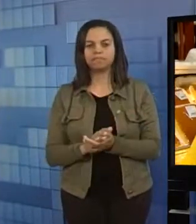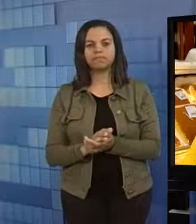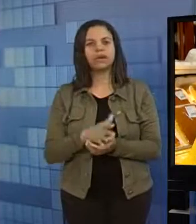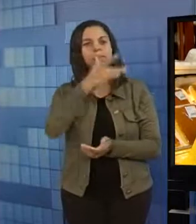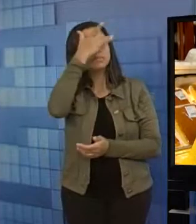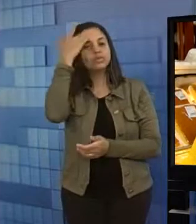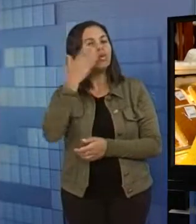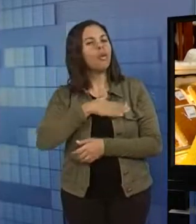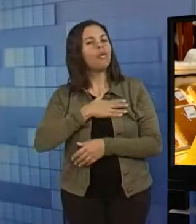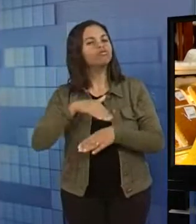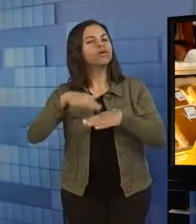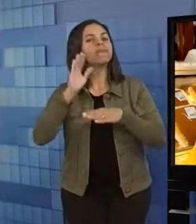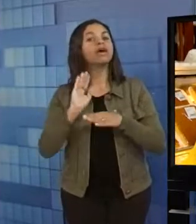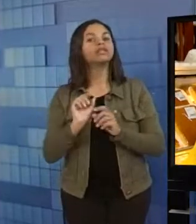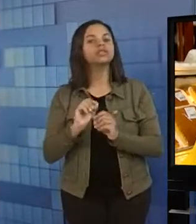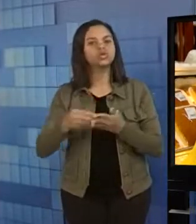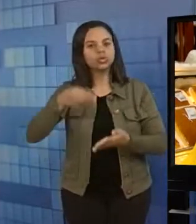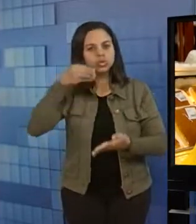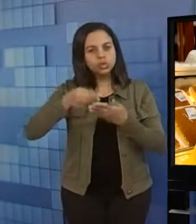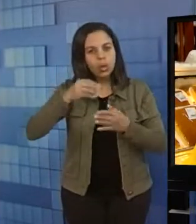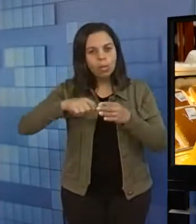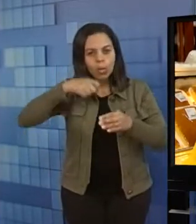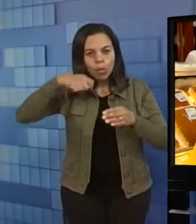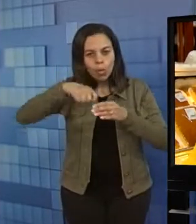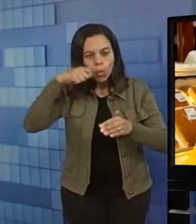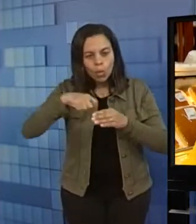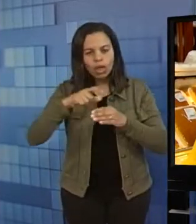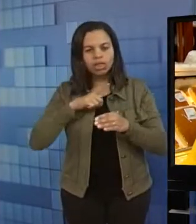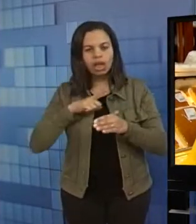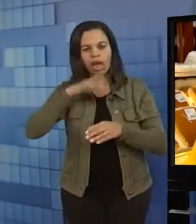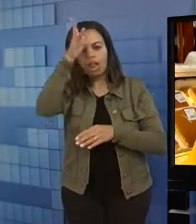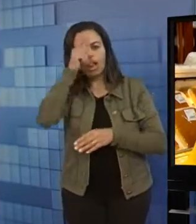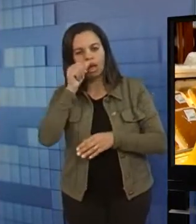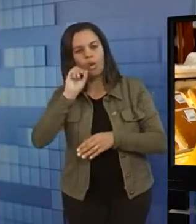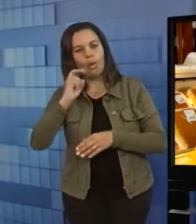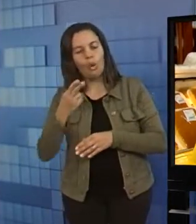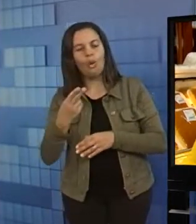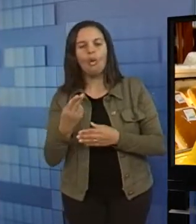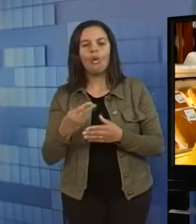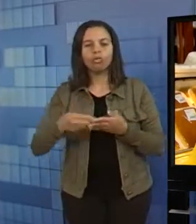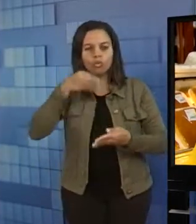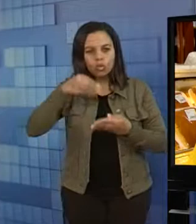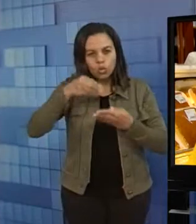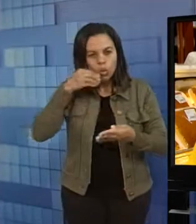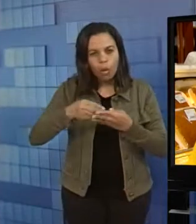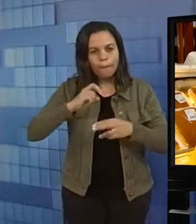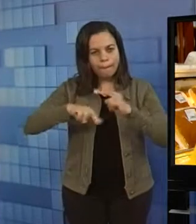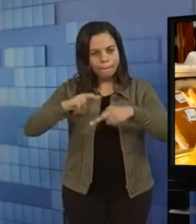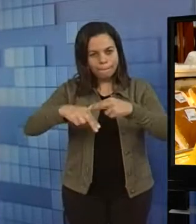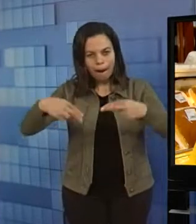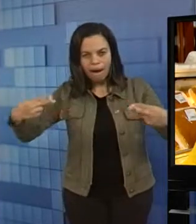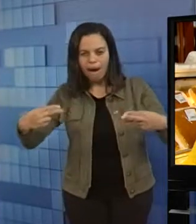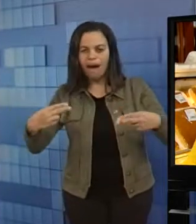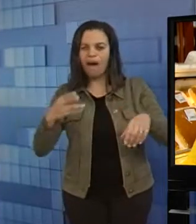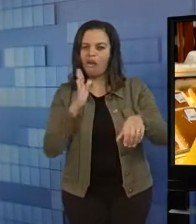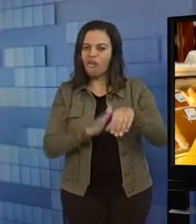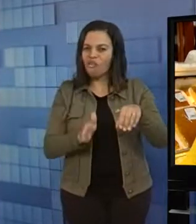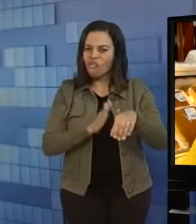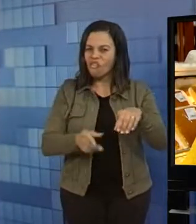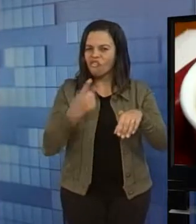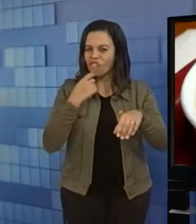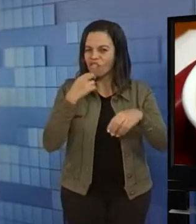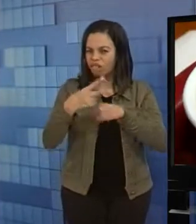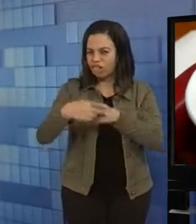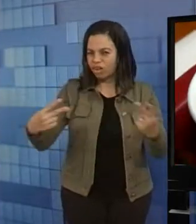procurados são as sopas e os caldos. Sendo caldo de pinto, uma sopa de macarrão, de legumes, está sendo mais procurado na